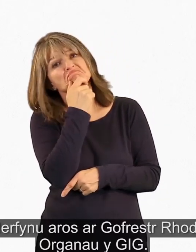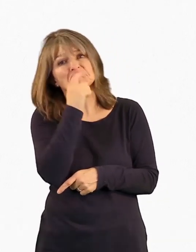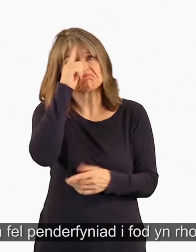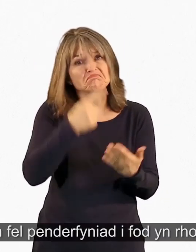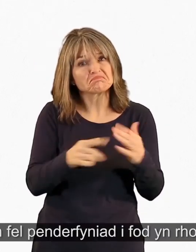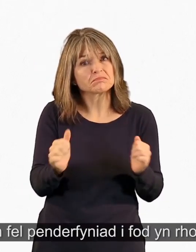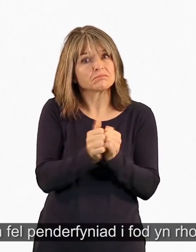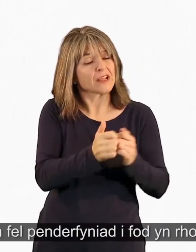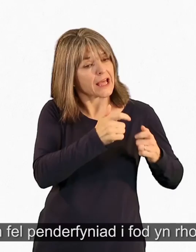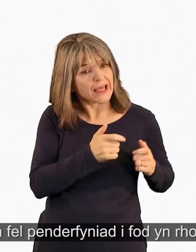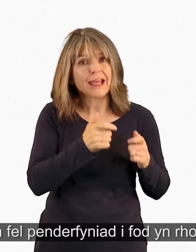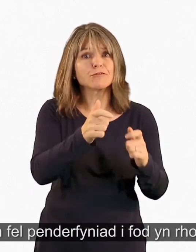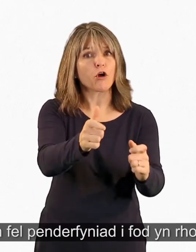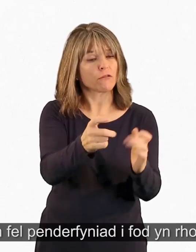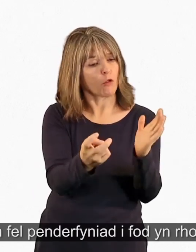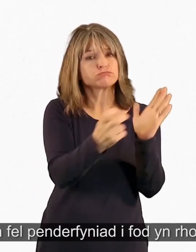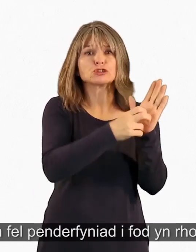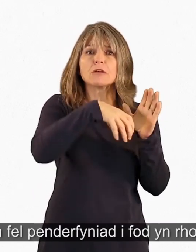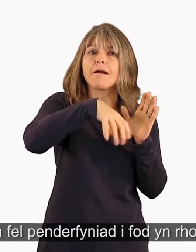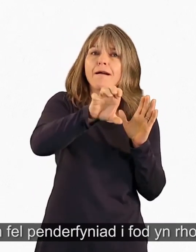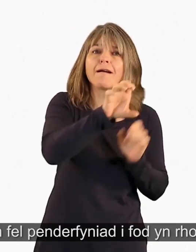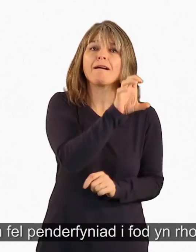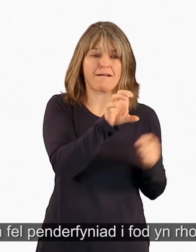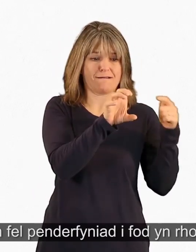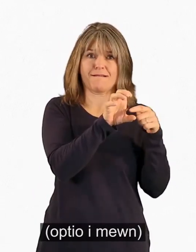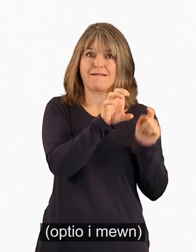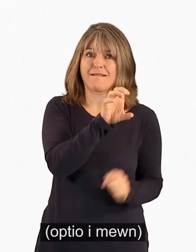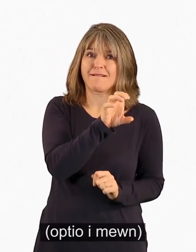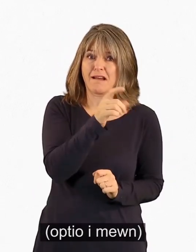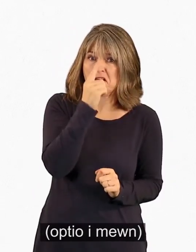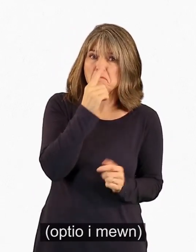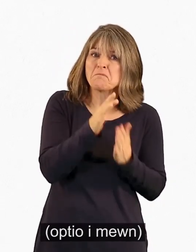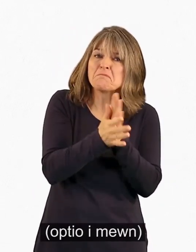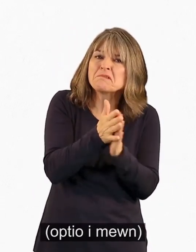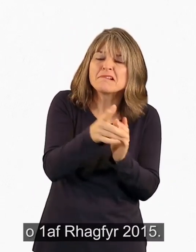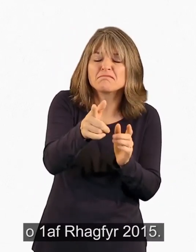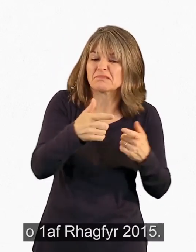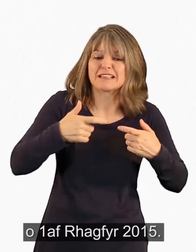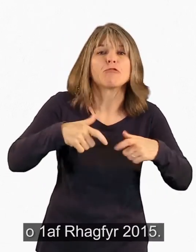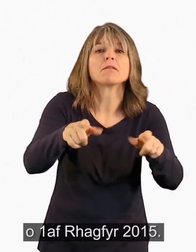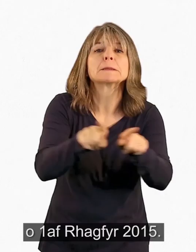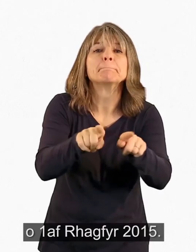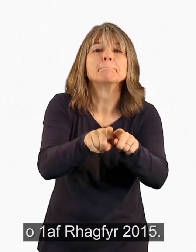Gaeth hyn neud ryn fel penderfyniad i fod yn rhoddwyr organau, optio i mewn, o'r cyntaf o rhagfyr 2015.